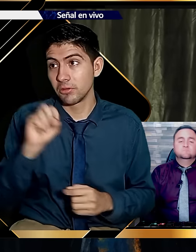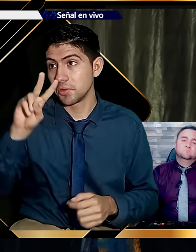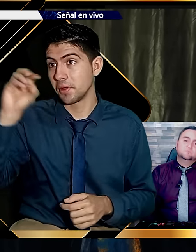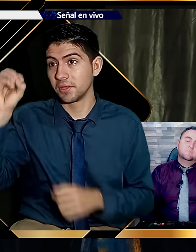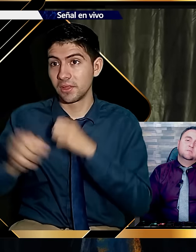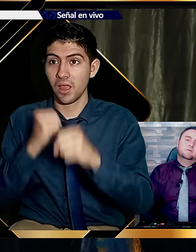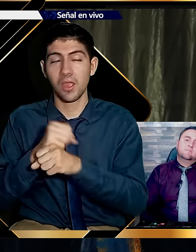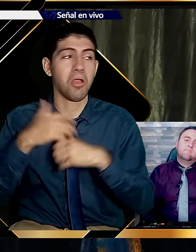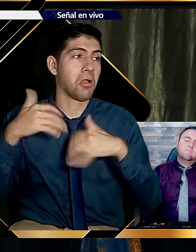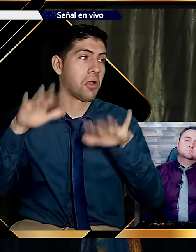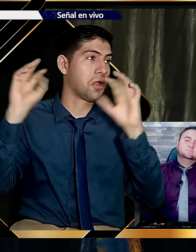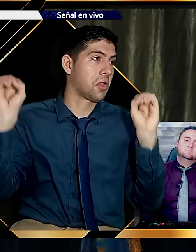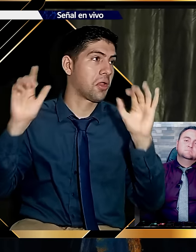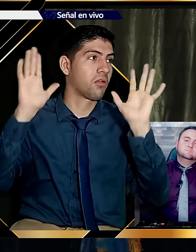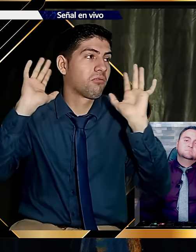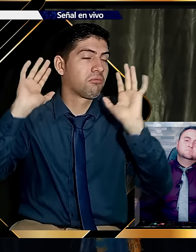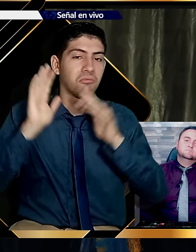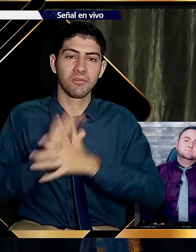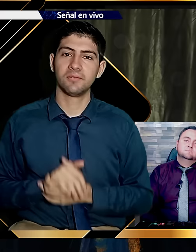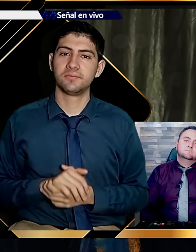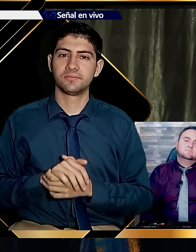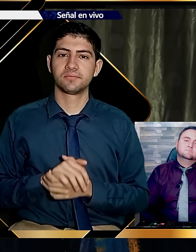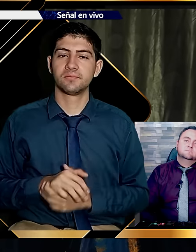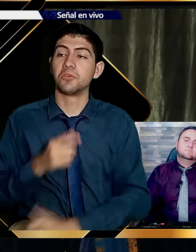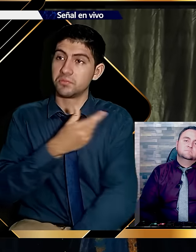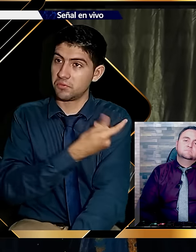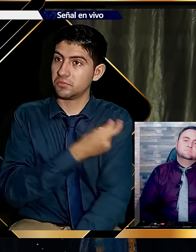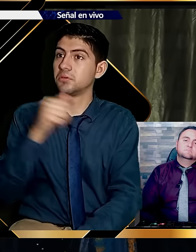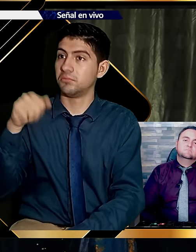Yo sí. Ya me hice vacunar. Me puse las tres dosis. Y ahorita voy para la cuarta.